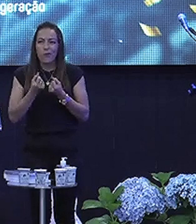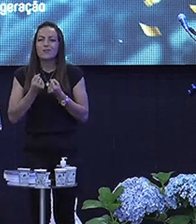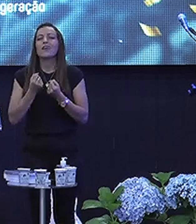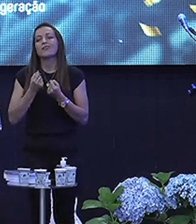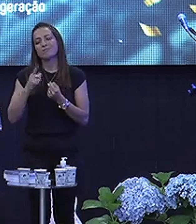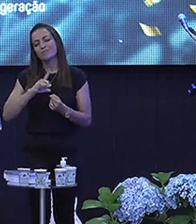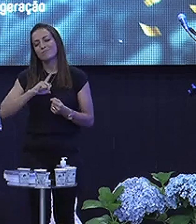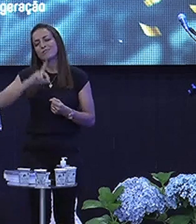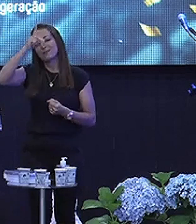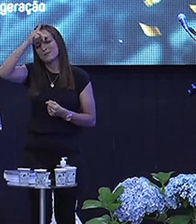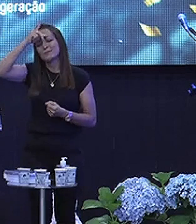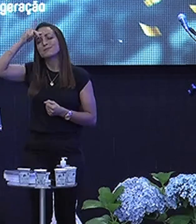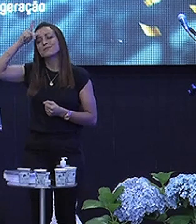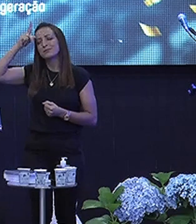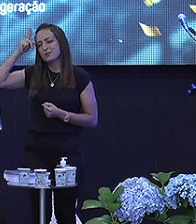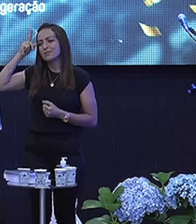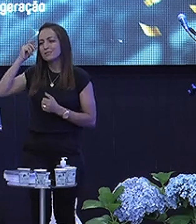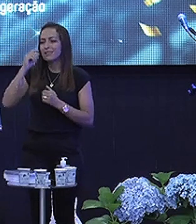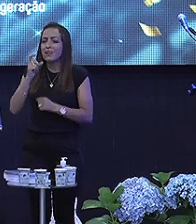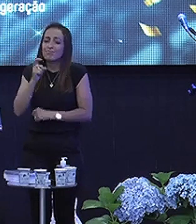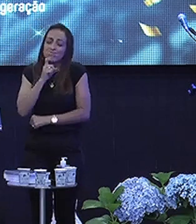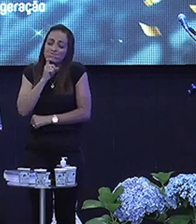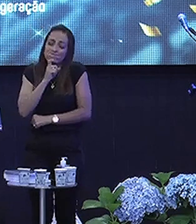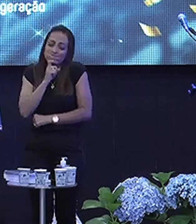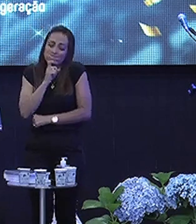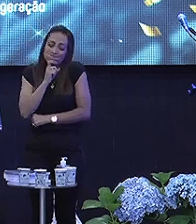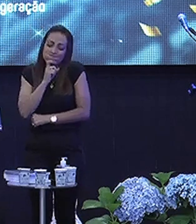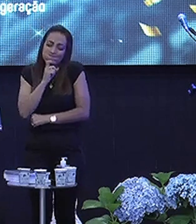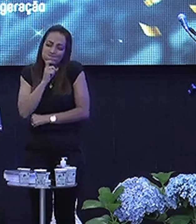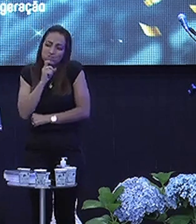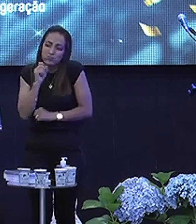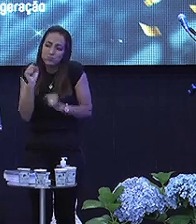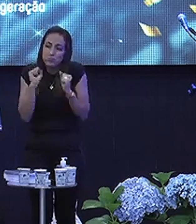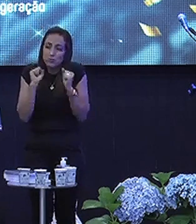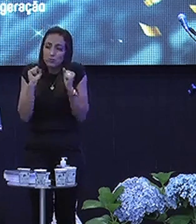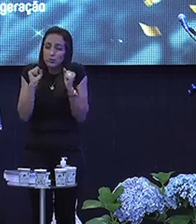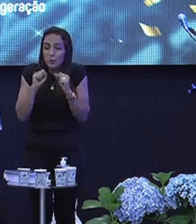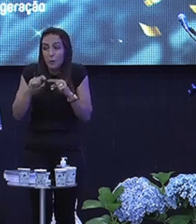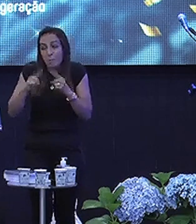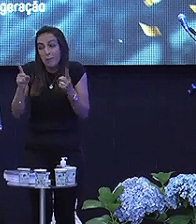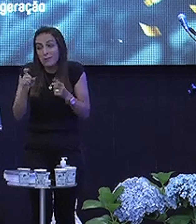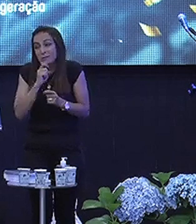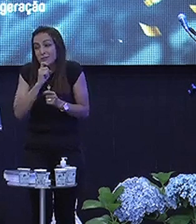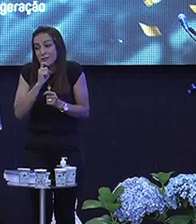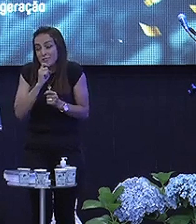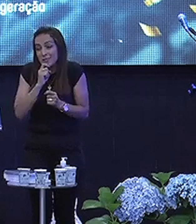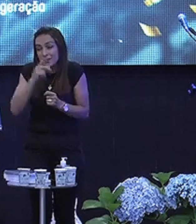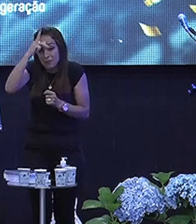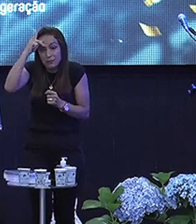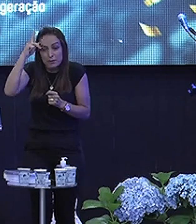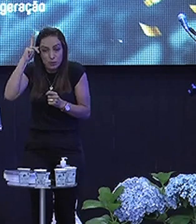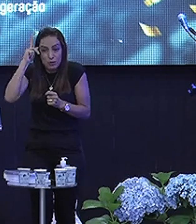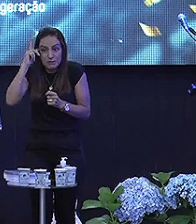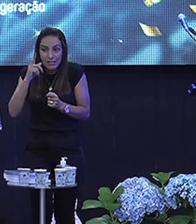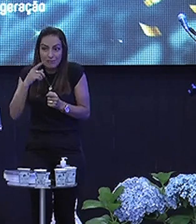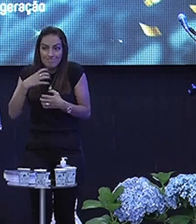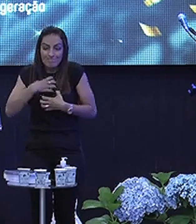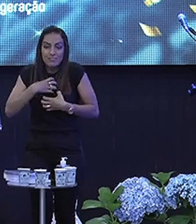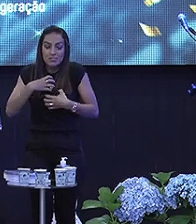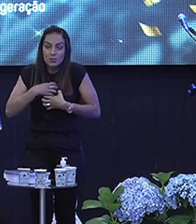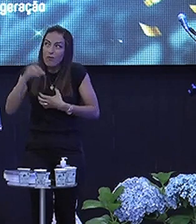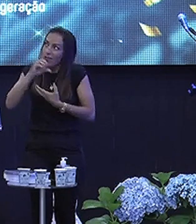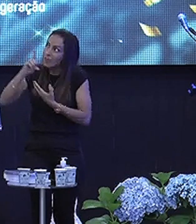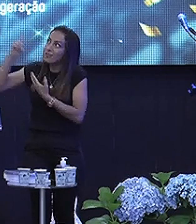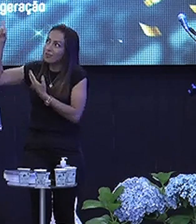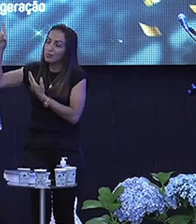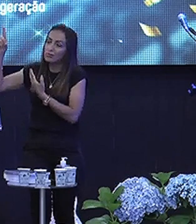processo De inverno Da vida Mas esse inverno Que a pessoa está passando É Deus te levando A passar por